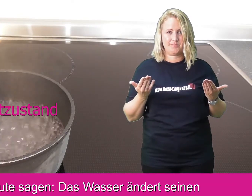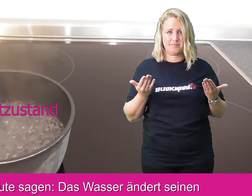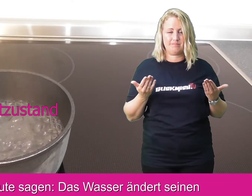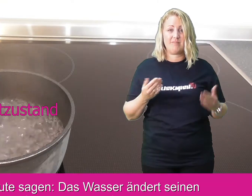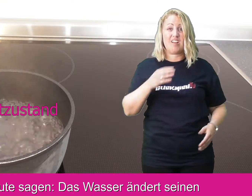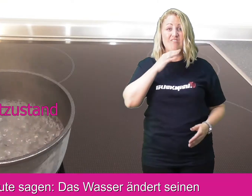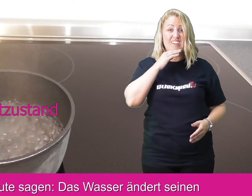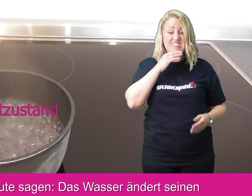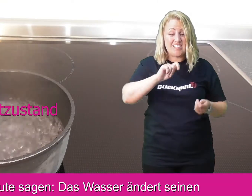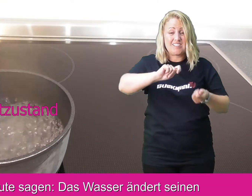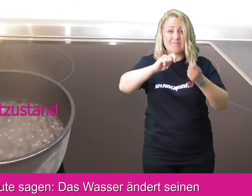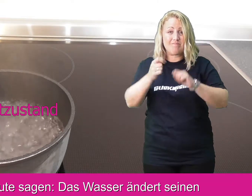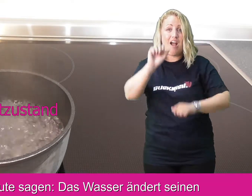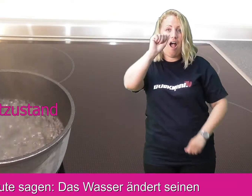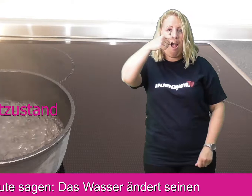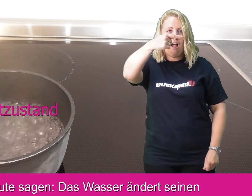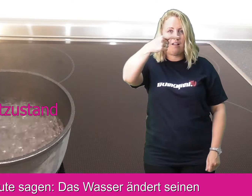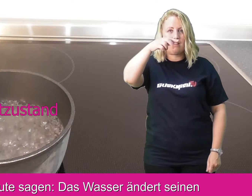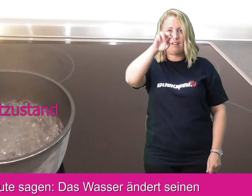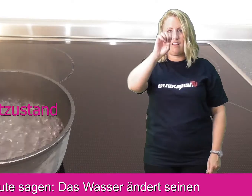das Wasser ändert seinen Aggregatzustand.